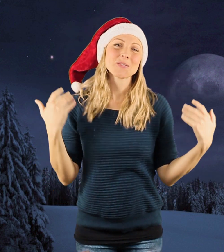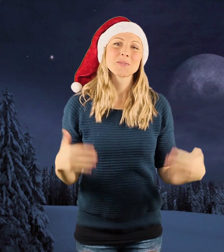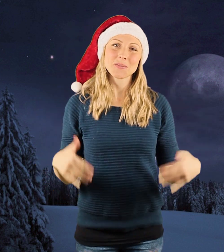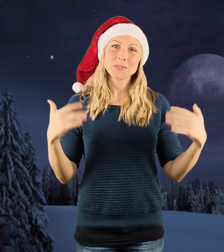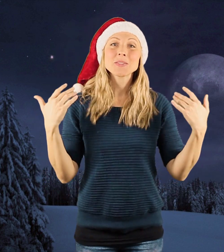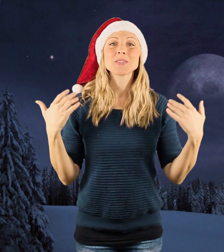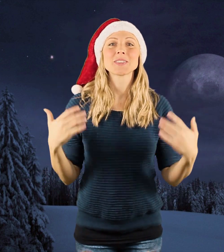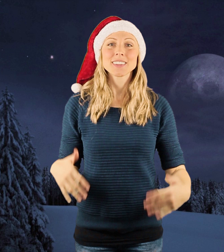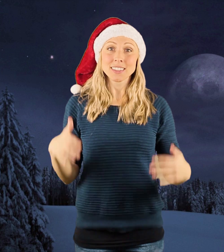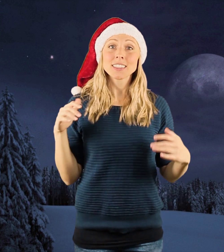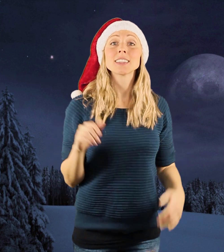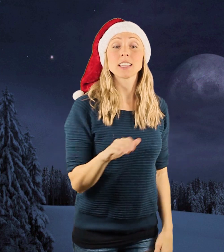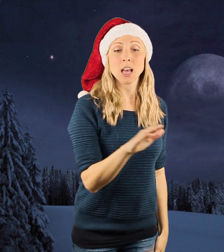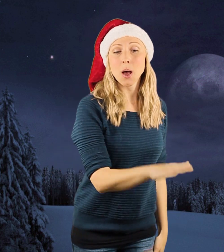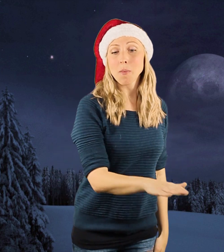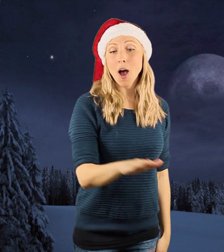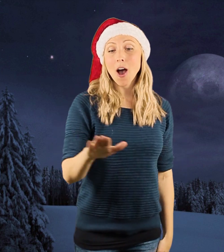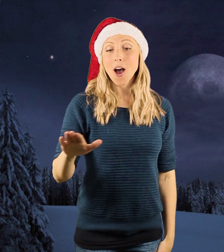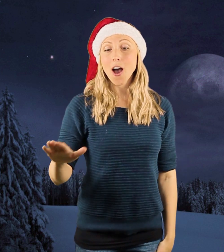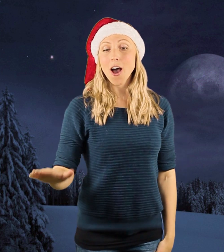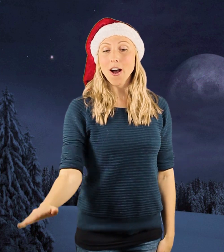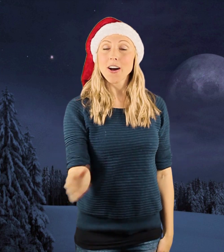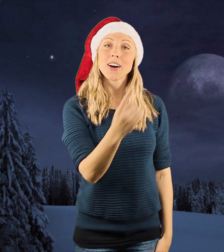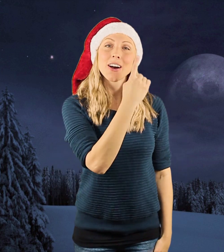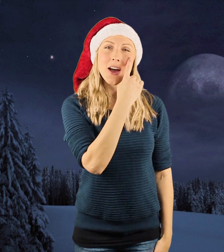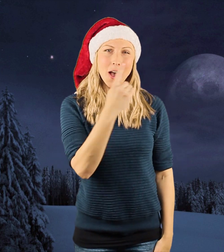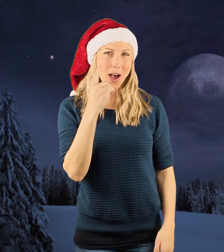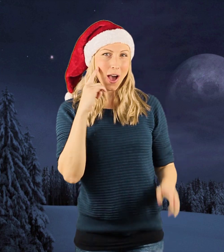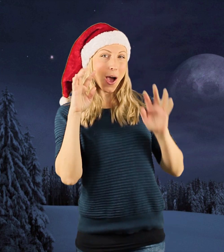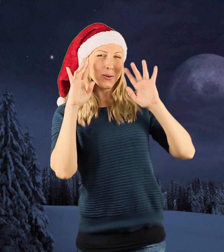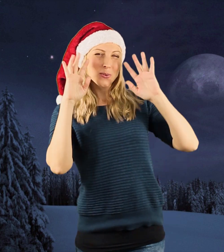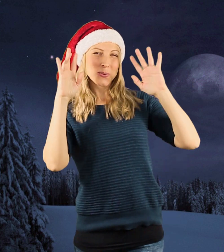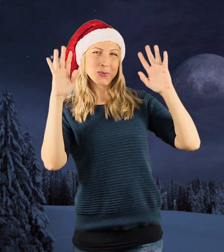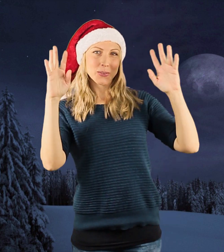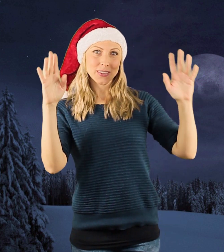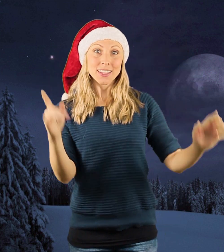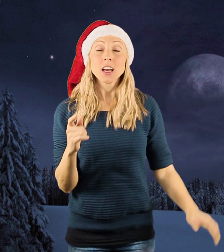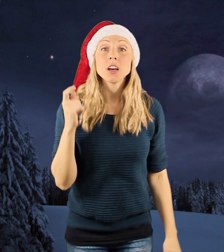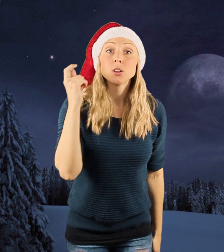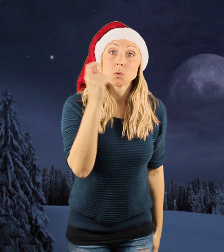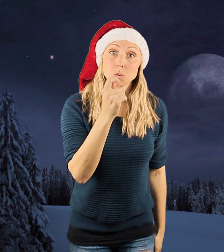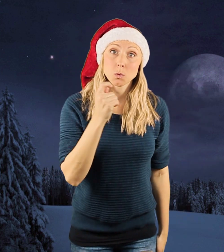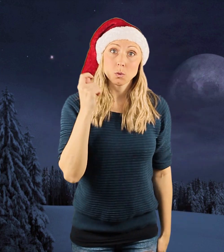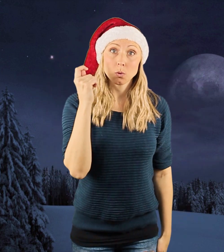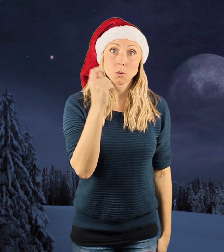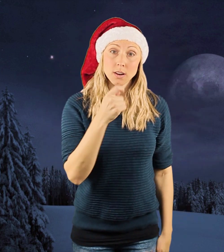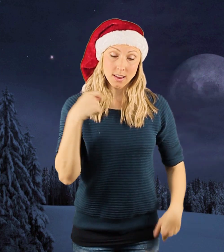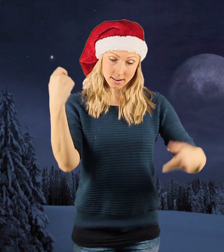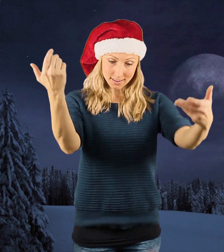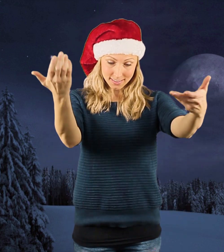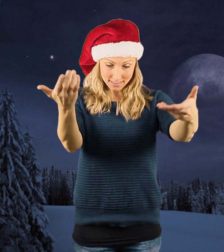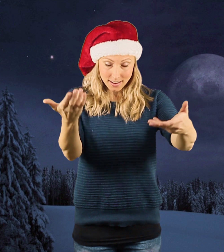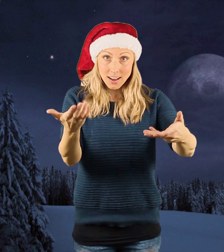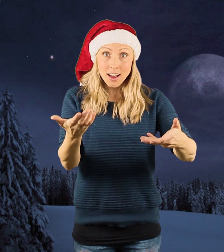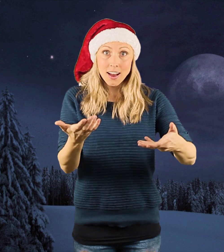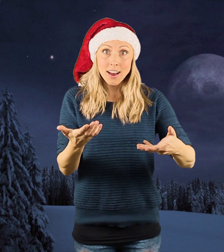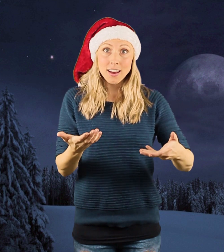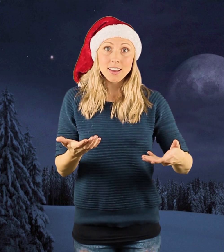är stor I ett barns klara ögon Ljuden är här